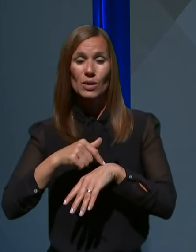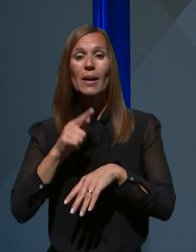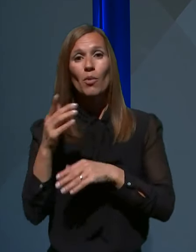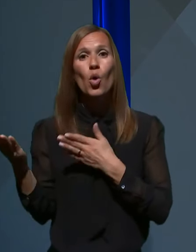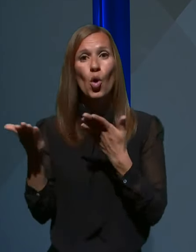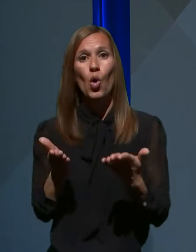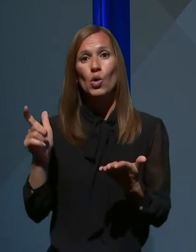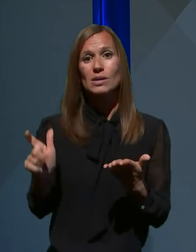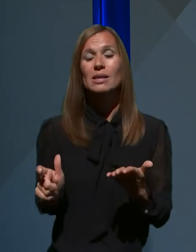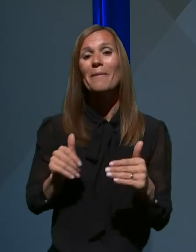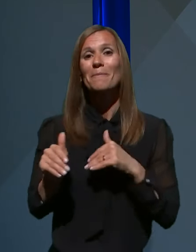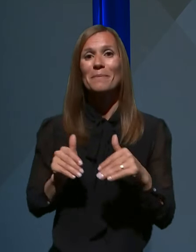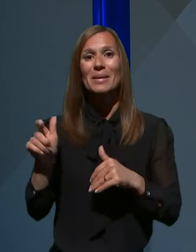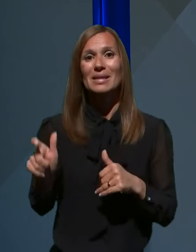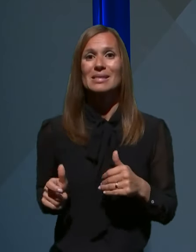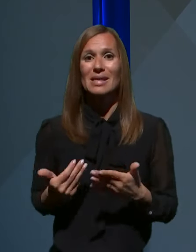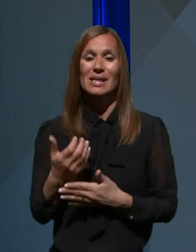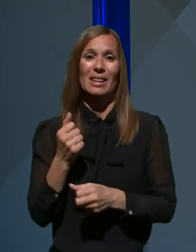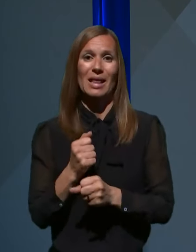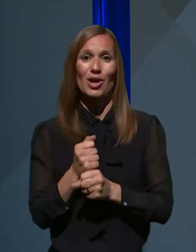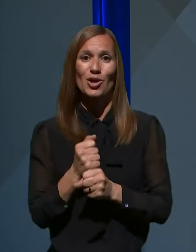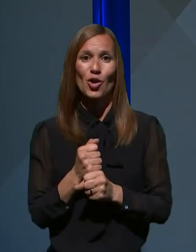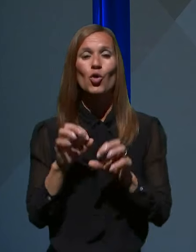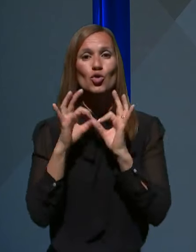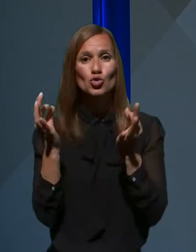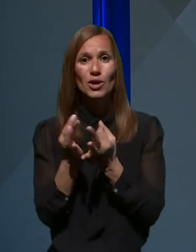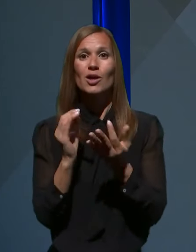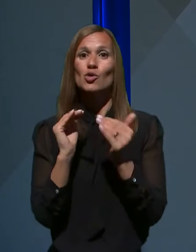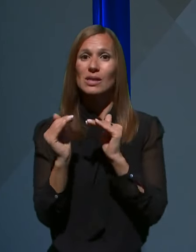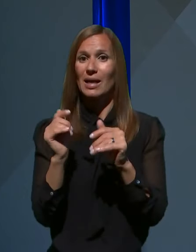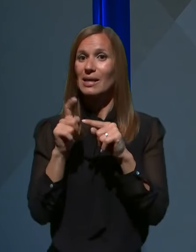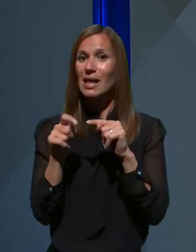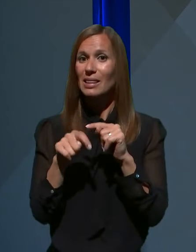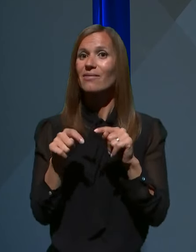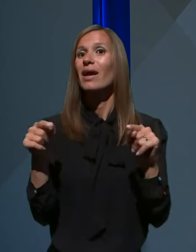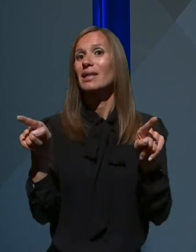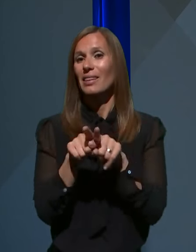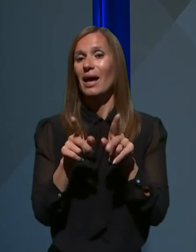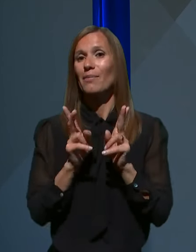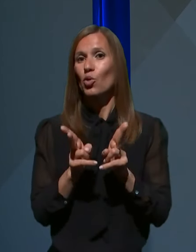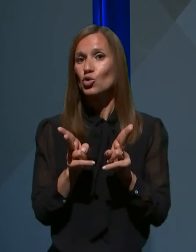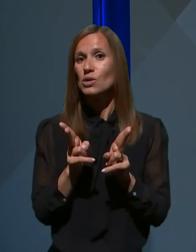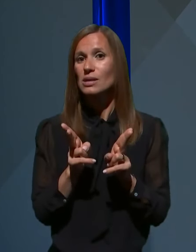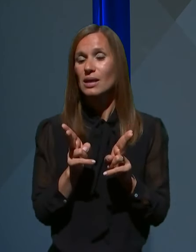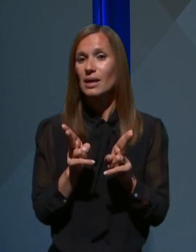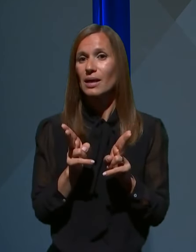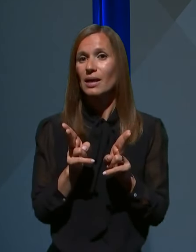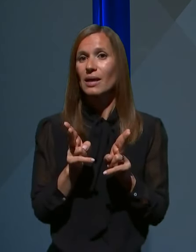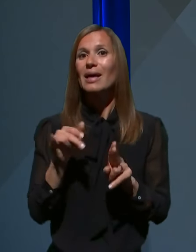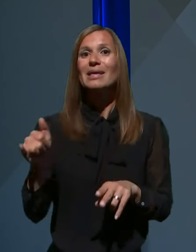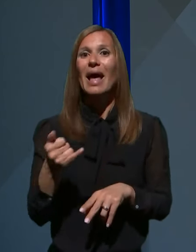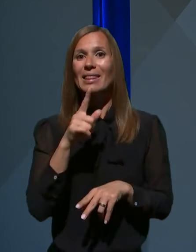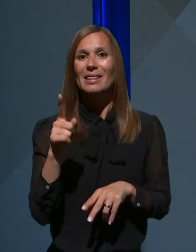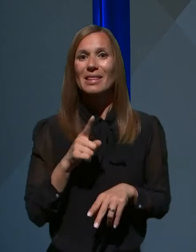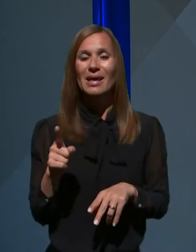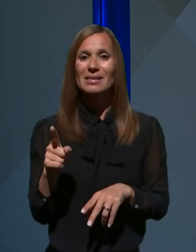gost, minister za delo, družino, socialne zadeve in enake možnosti, Janez